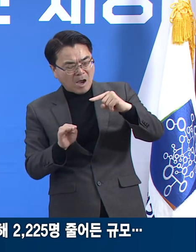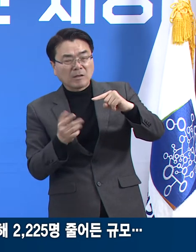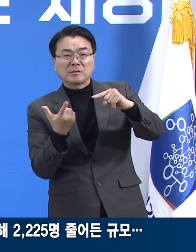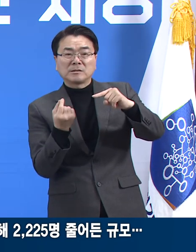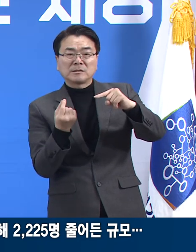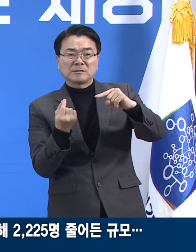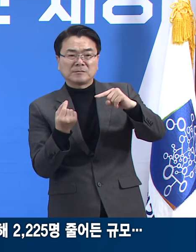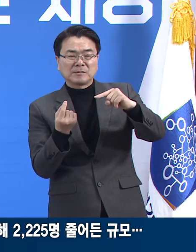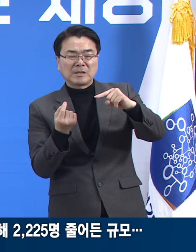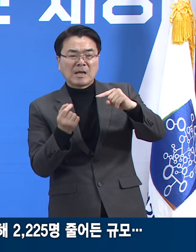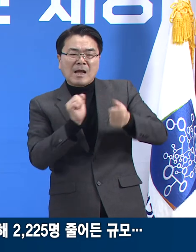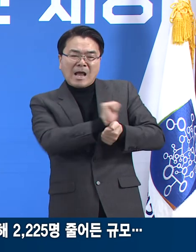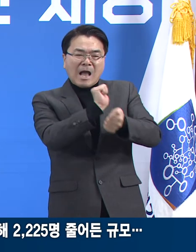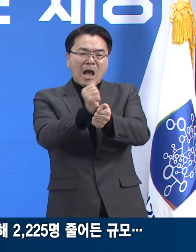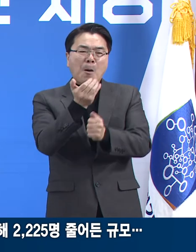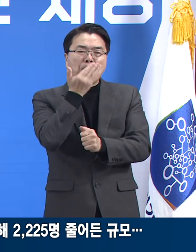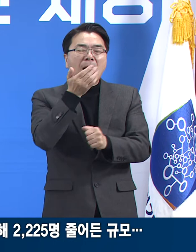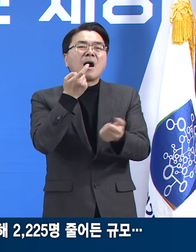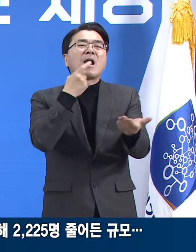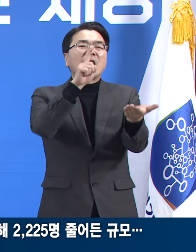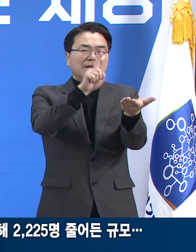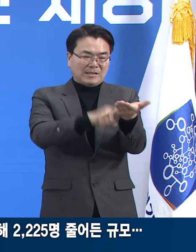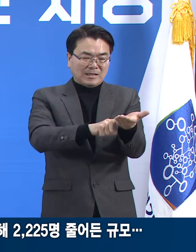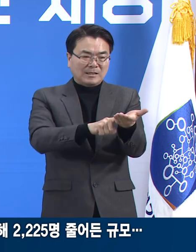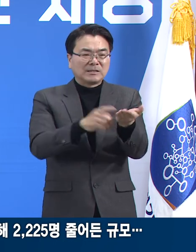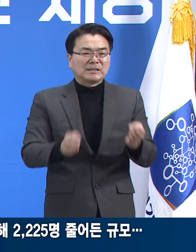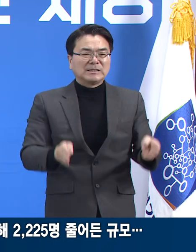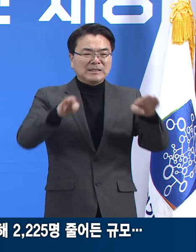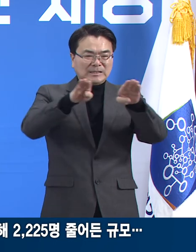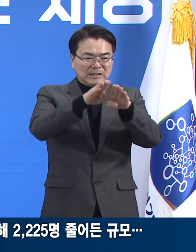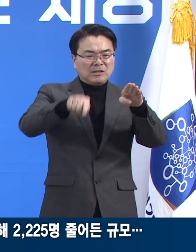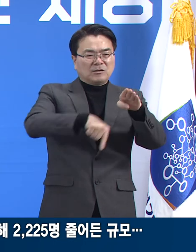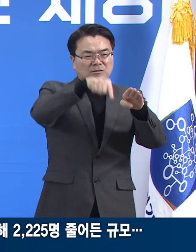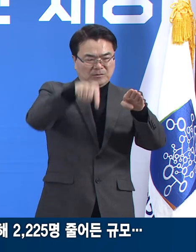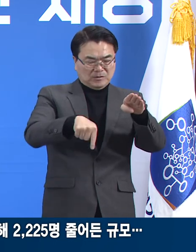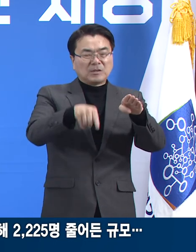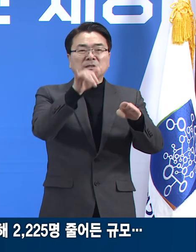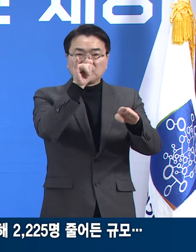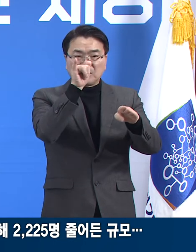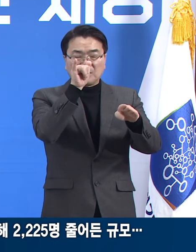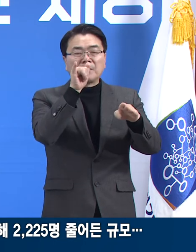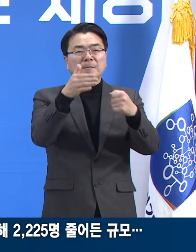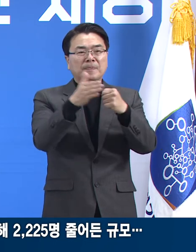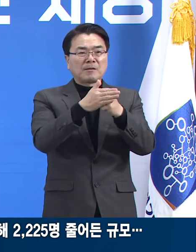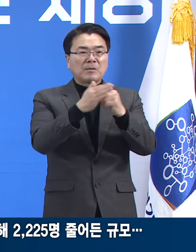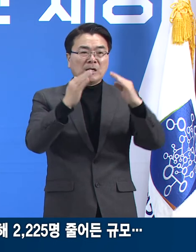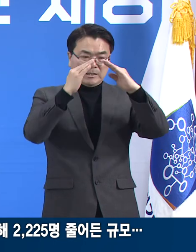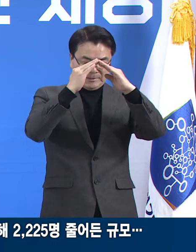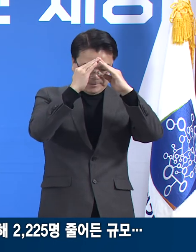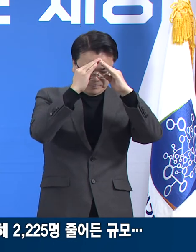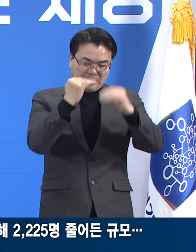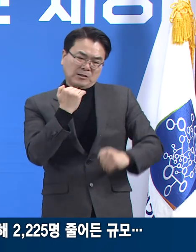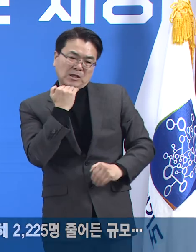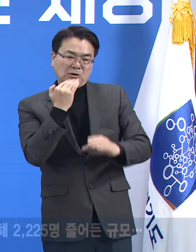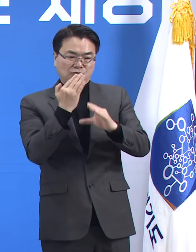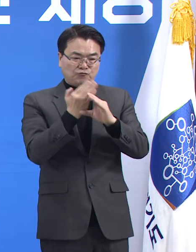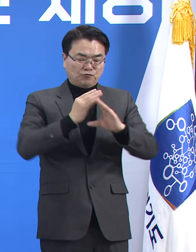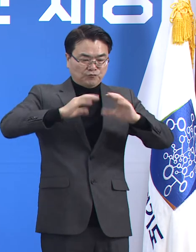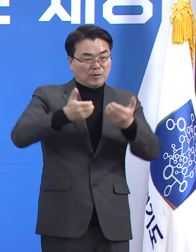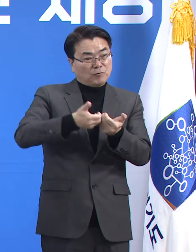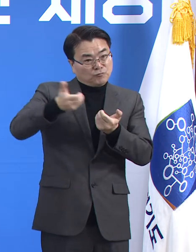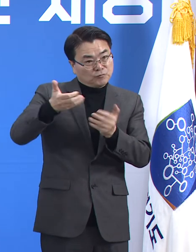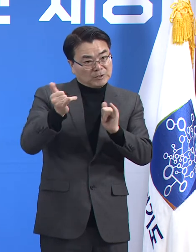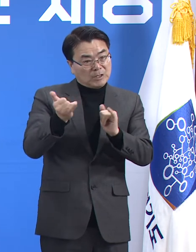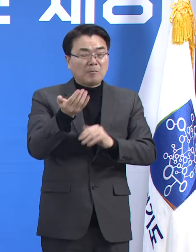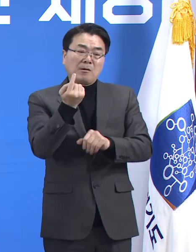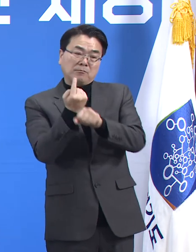감염 취약시설과 관련된 사례였습니다. 가정 대기 중 사망한 사례는 전년도와 같이